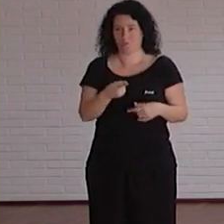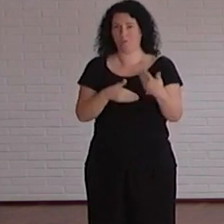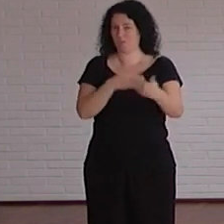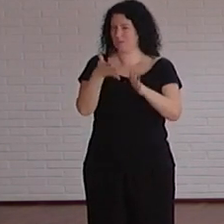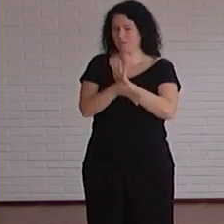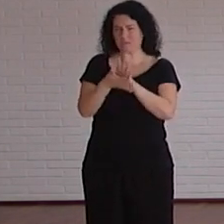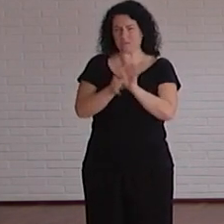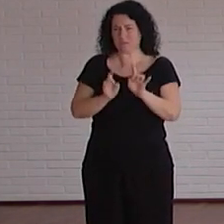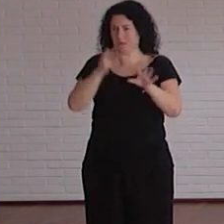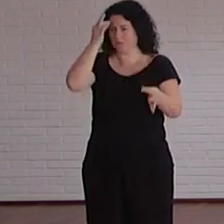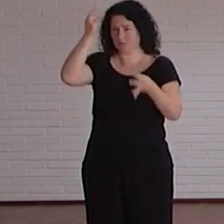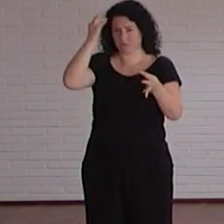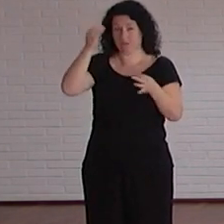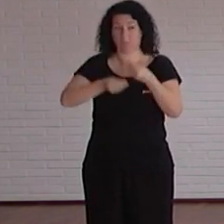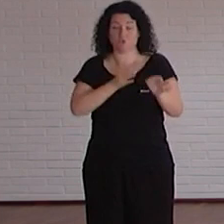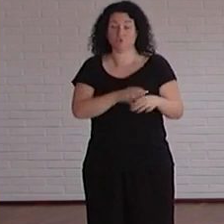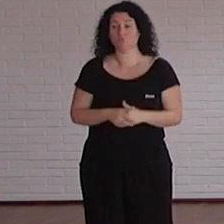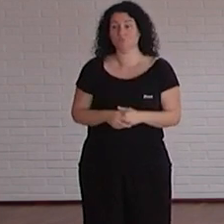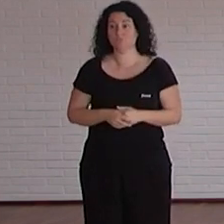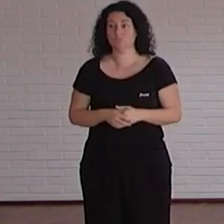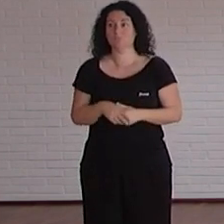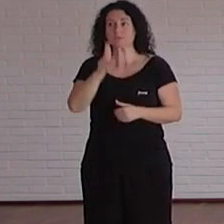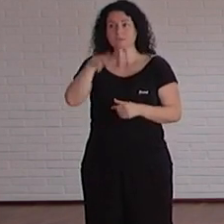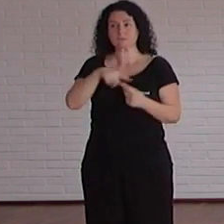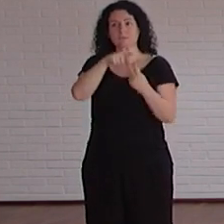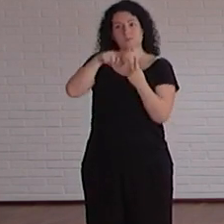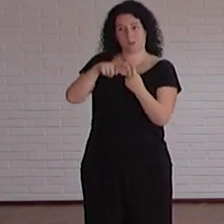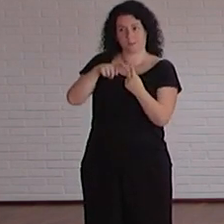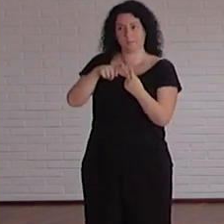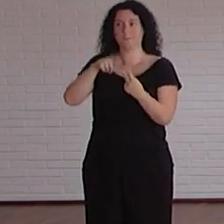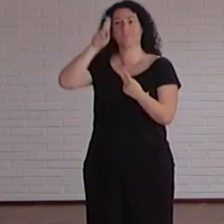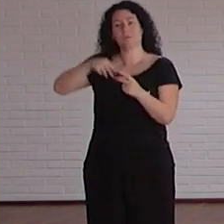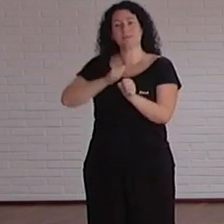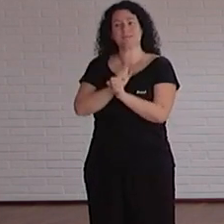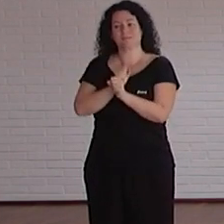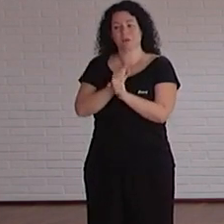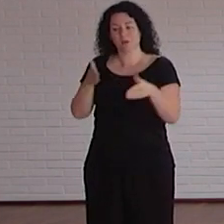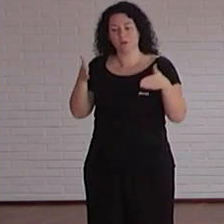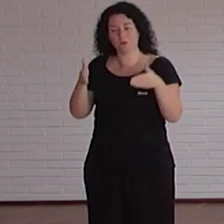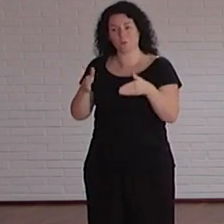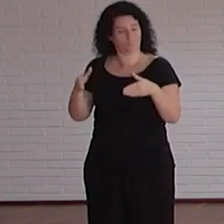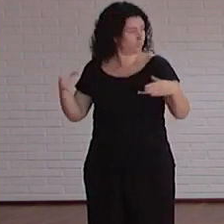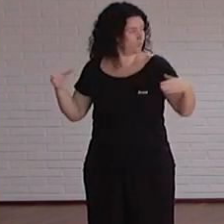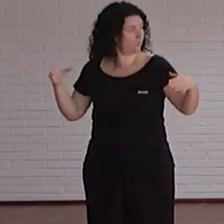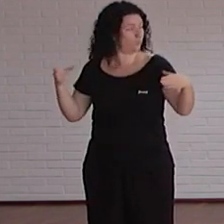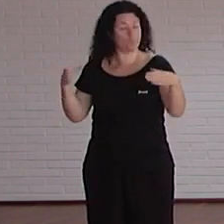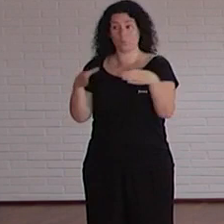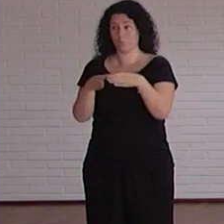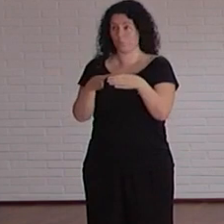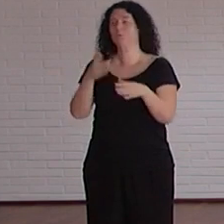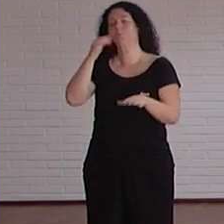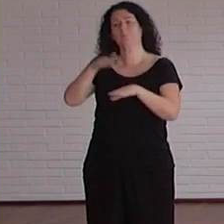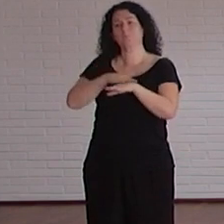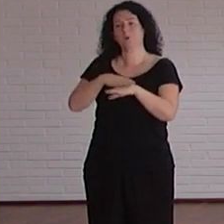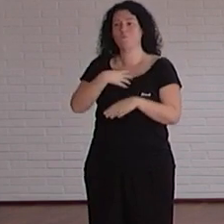describe todo eso y eso es lo que hemos hecho y luego por otro lado también estamos trabajando en el catálogo de